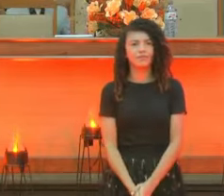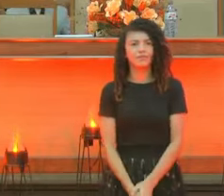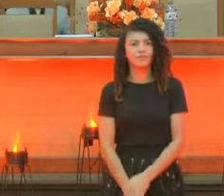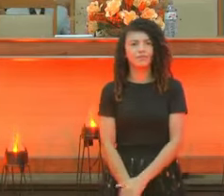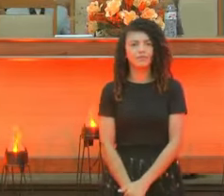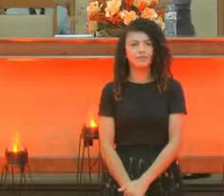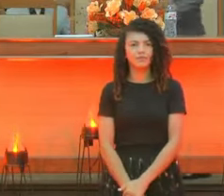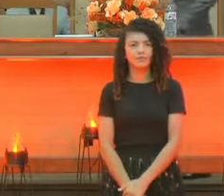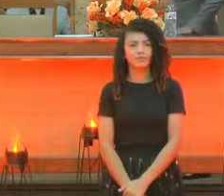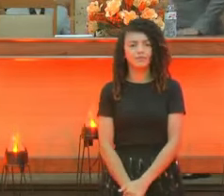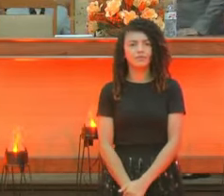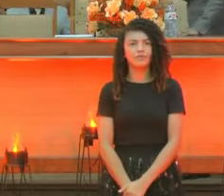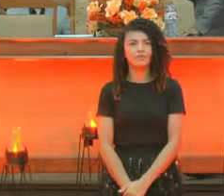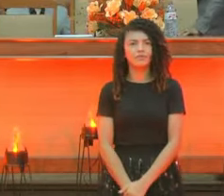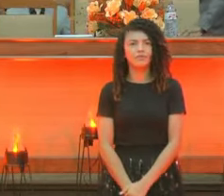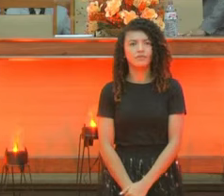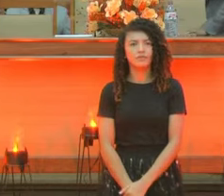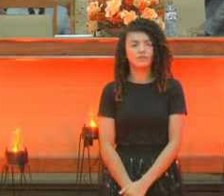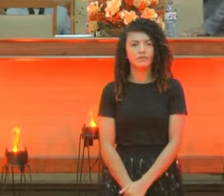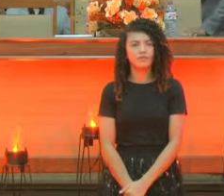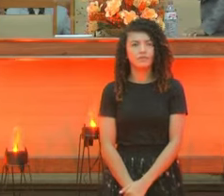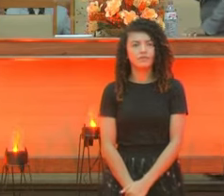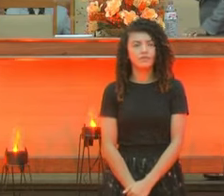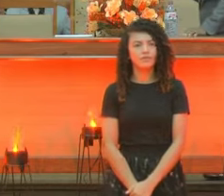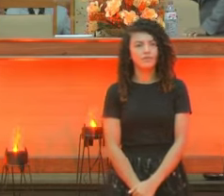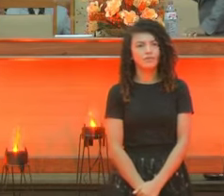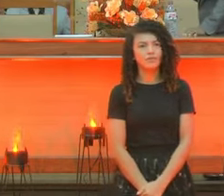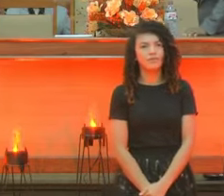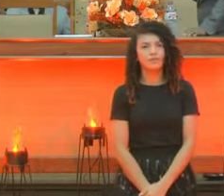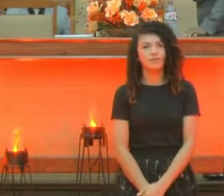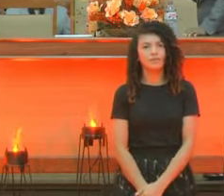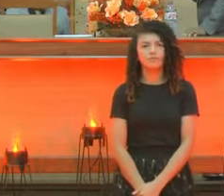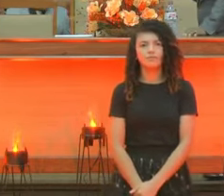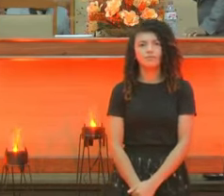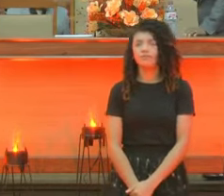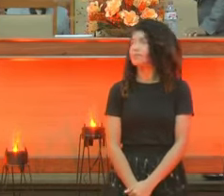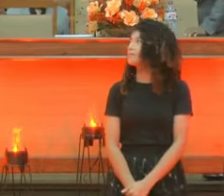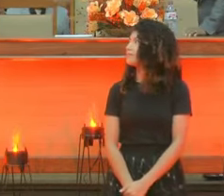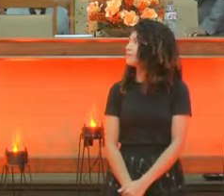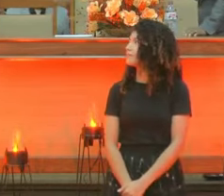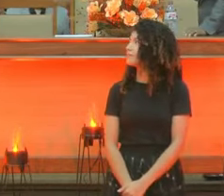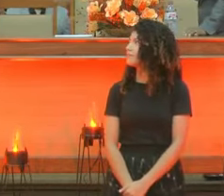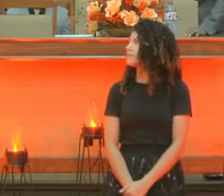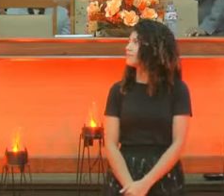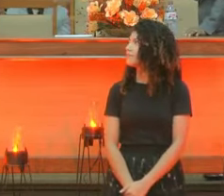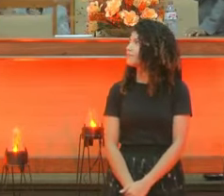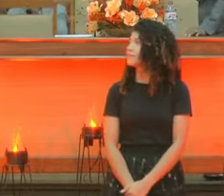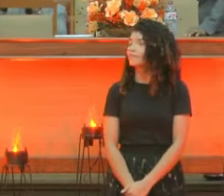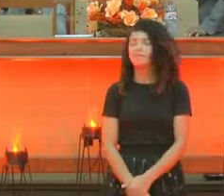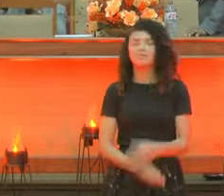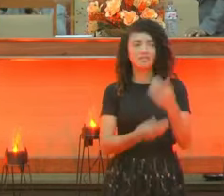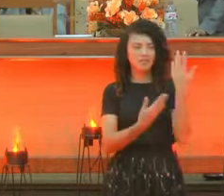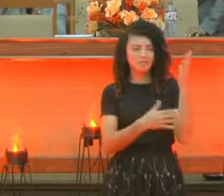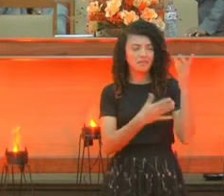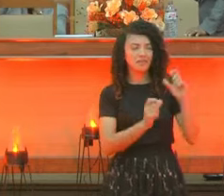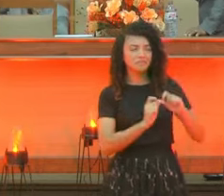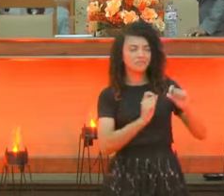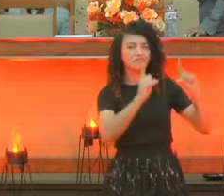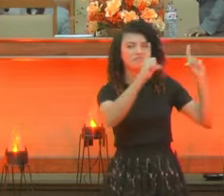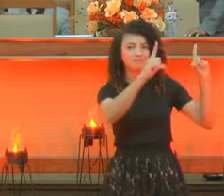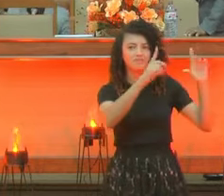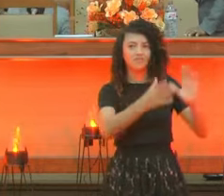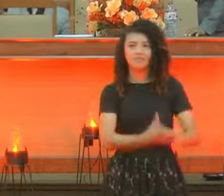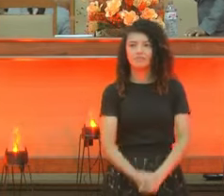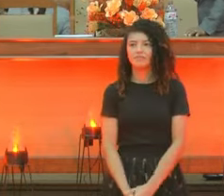Olha ele fez aí. Rapaz. Parabéns. Agora vamos lá dizer bem forte. Toda a igreja. A